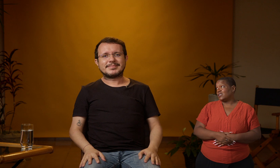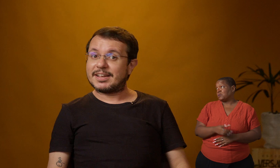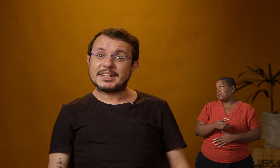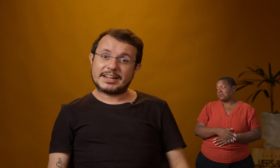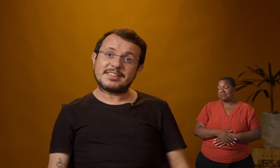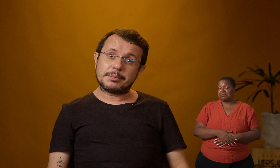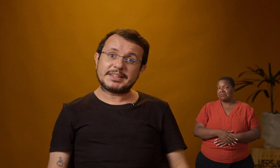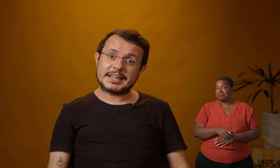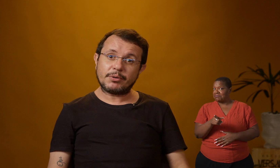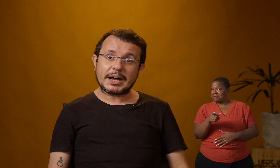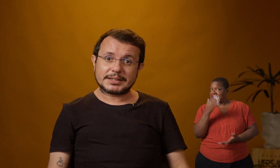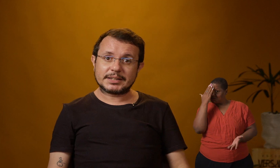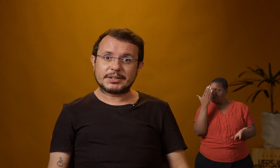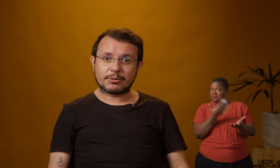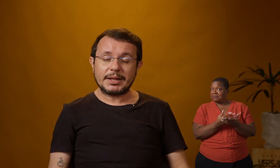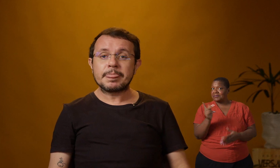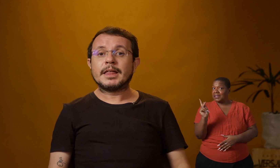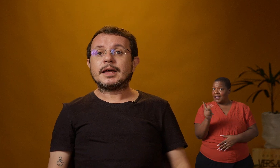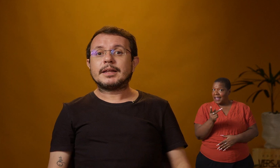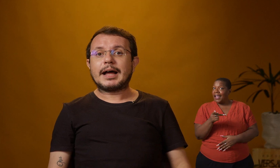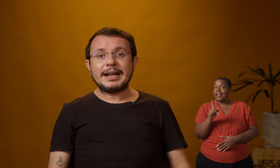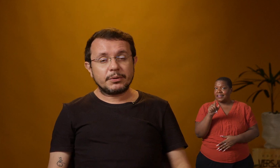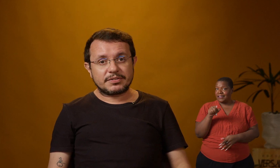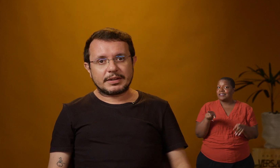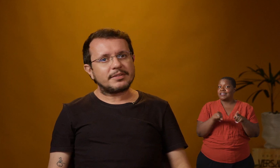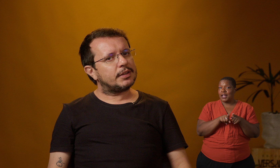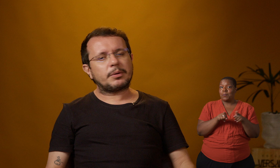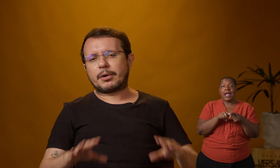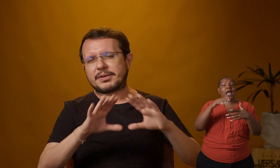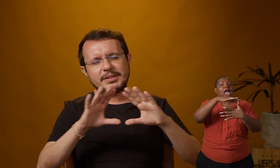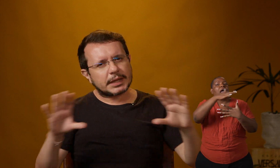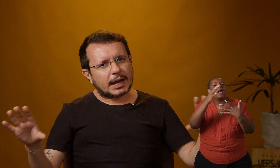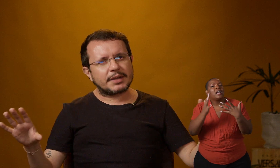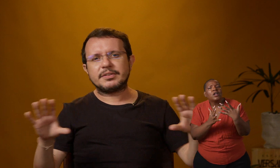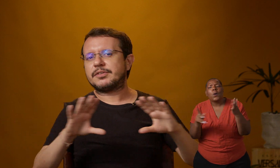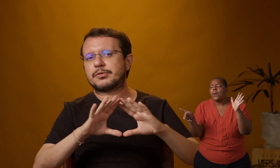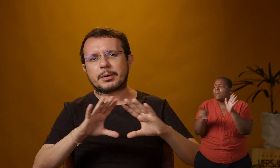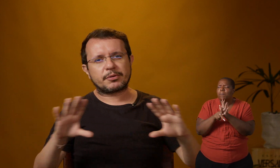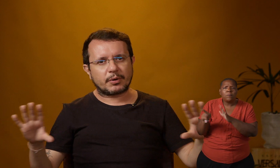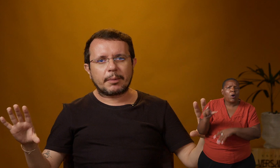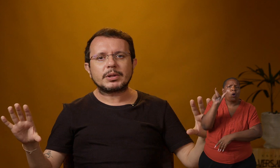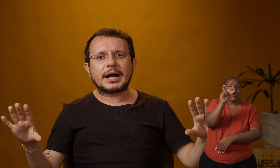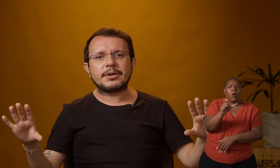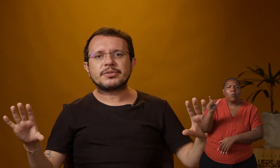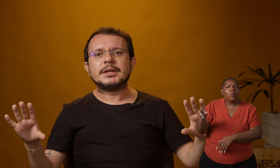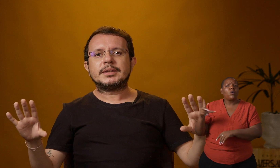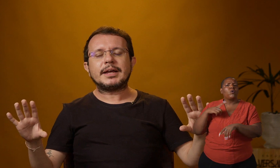Essa crença também está equivocada, não é? A língua de sinais tem a sua própria sintaxe, tem seus próprios vocabulários, né?